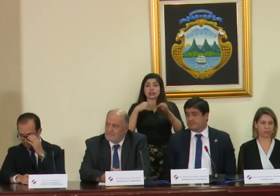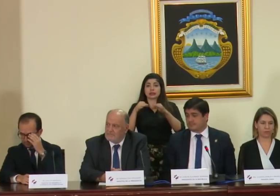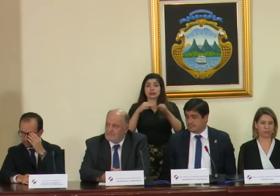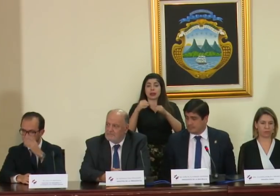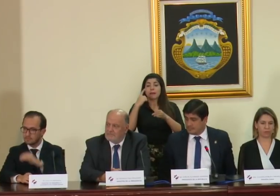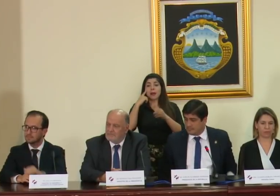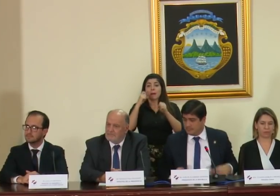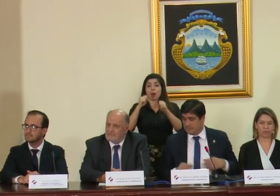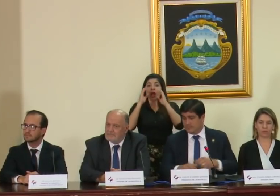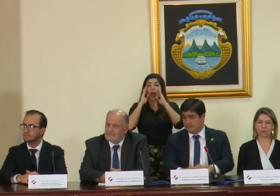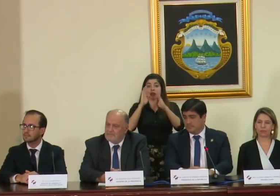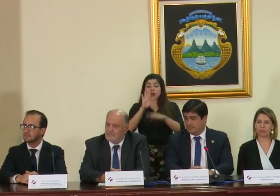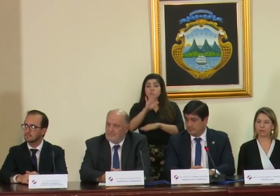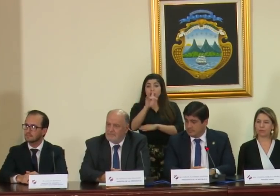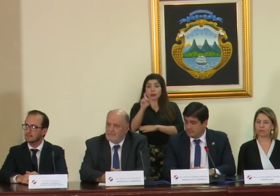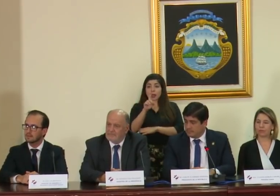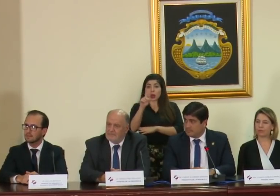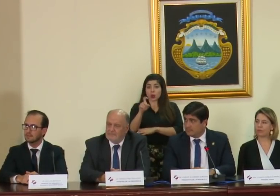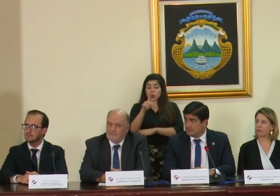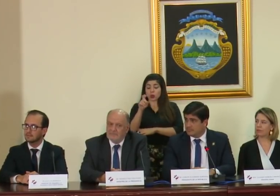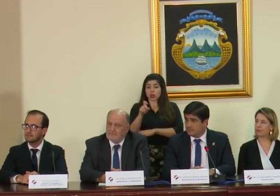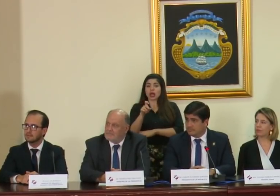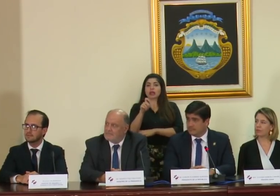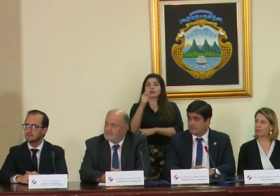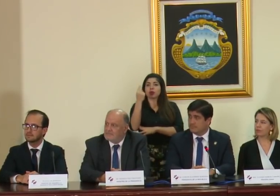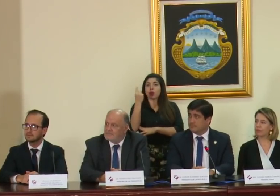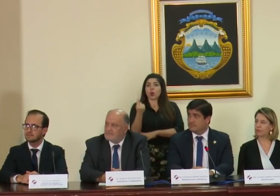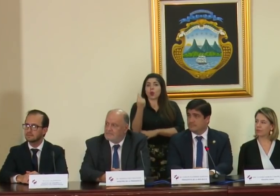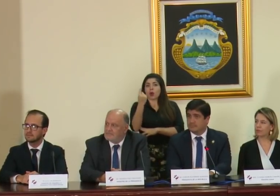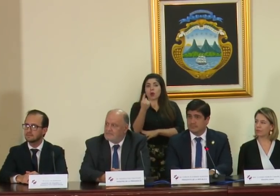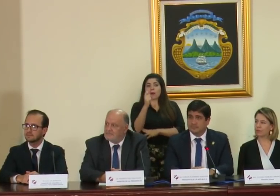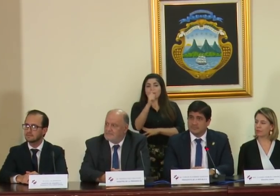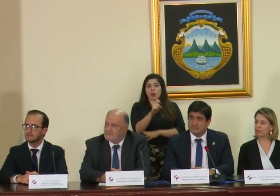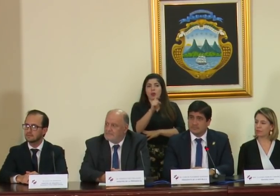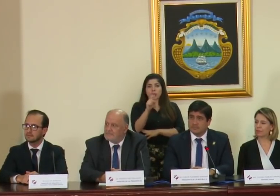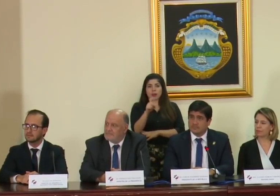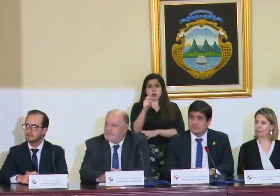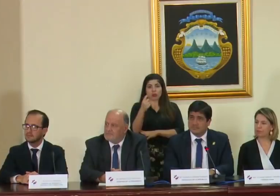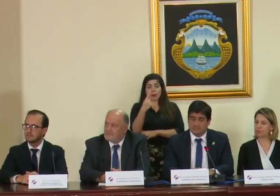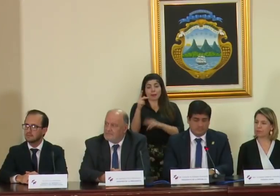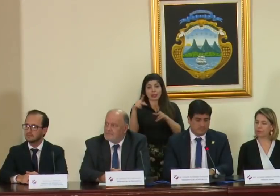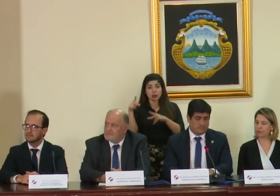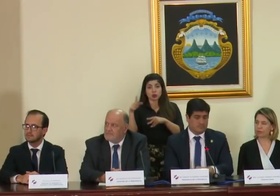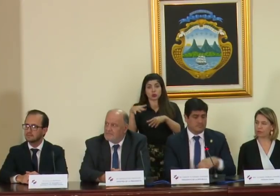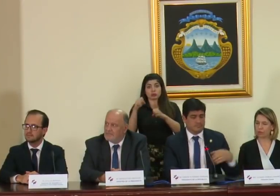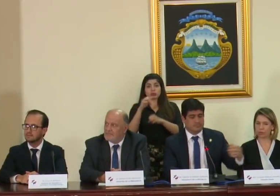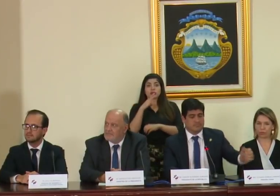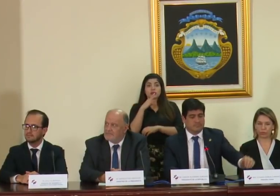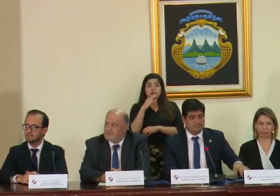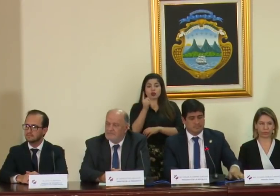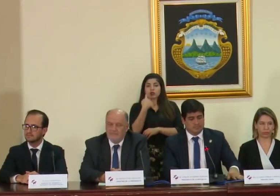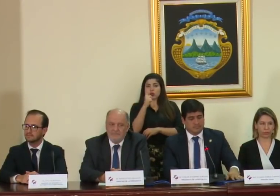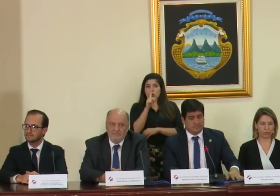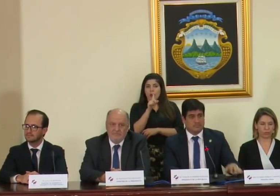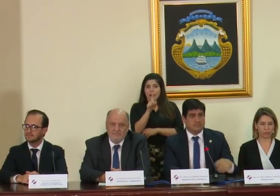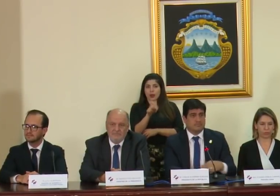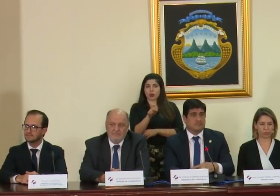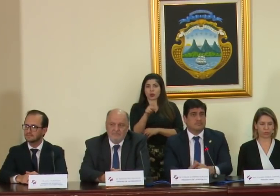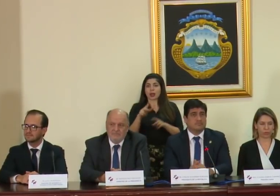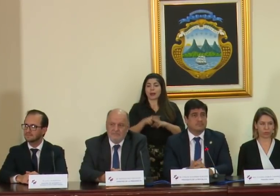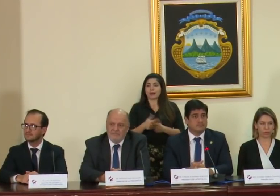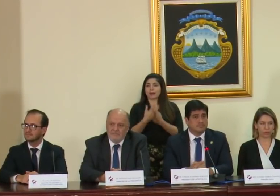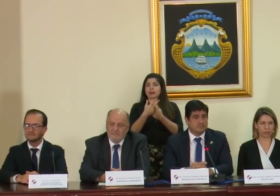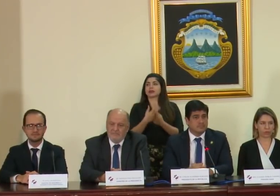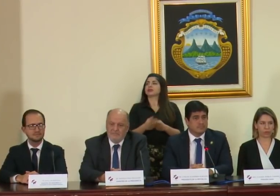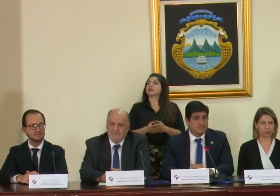para poder atender sus consultas, una consulta a cada una de las personas que soliciten así el uso de la palabra para poder iniciar. Por